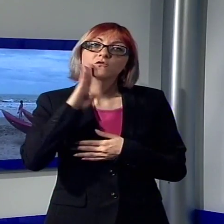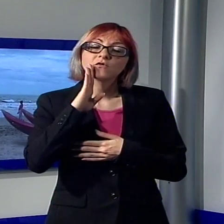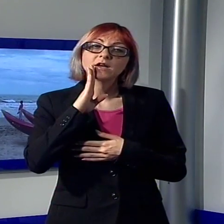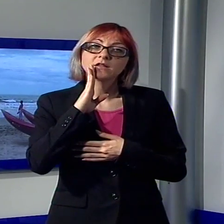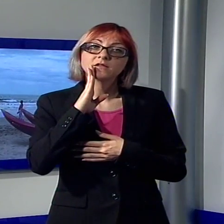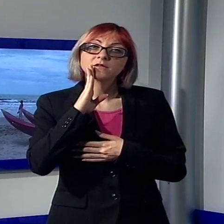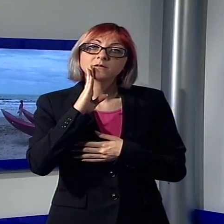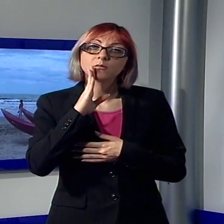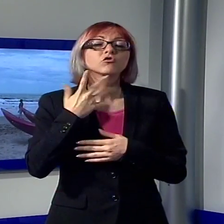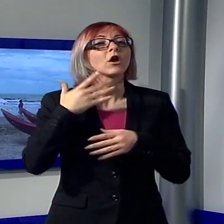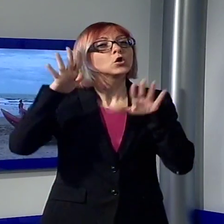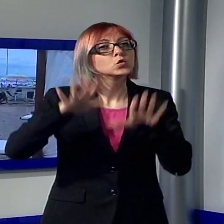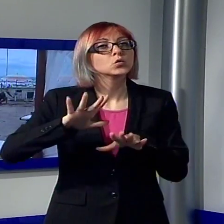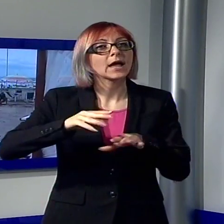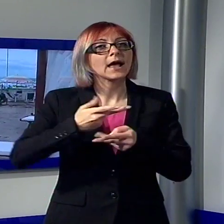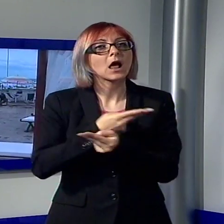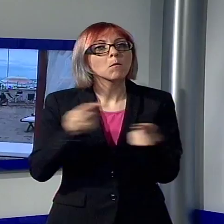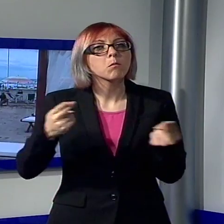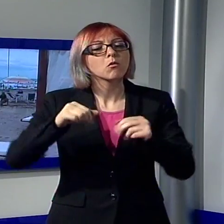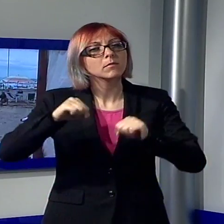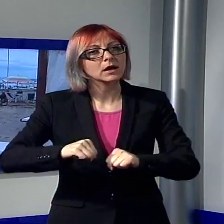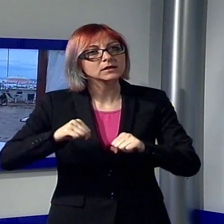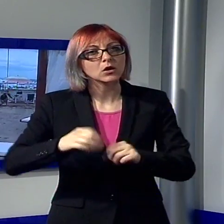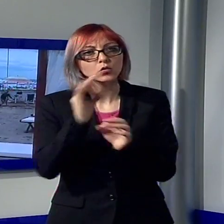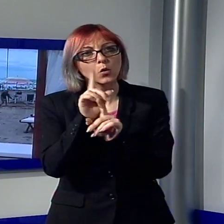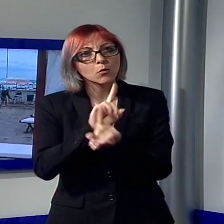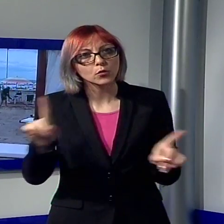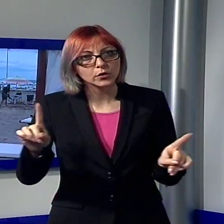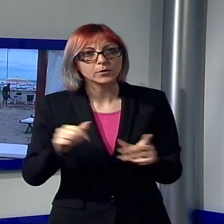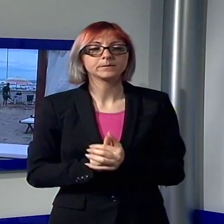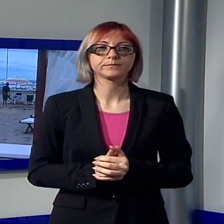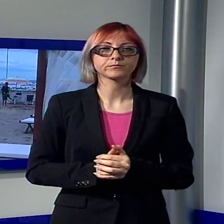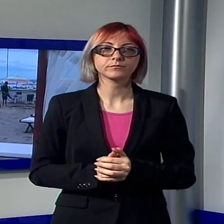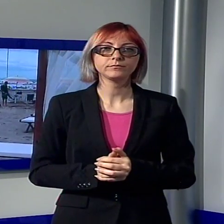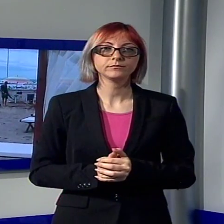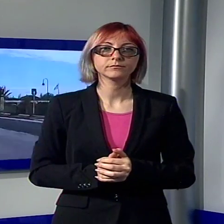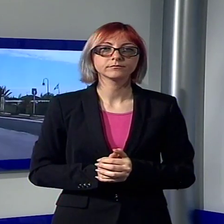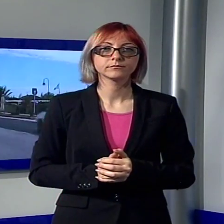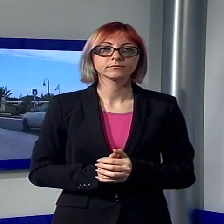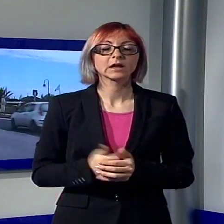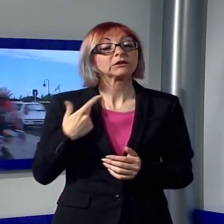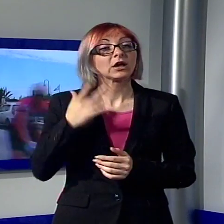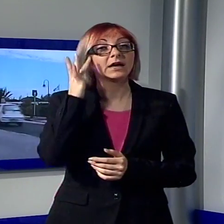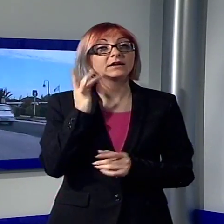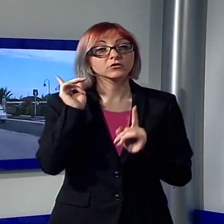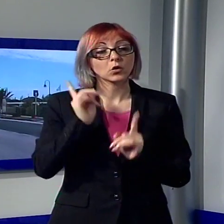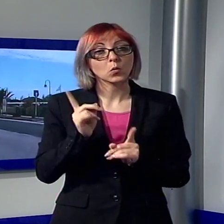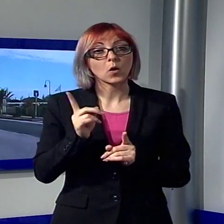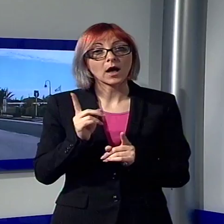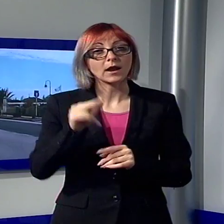tutela della pubblica salute. Sullo sfondo per la foce del fiumetto resta il rischio del divieto permanente della bagnazione al pari delle